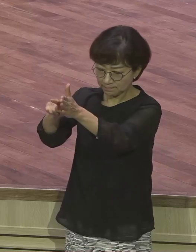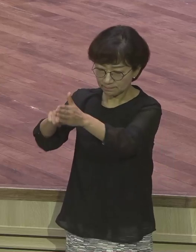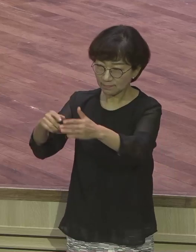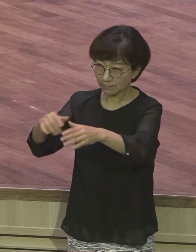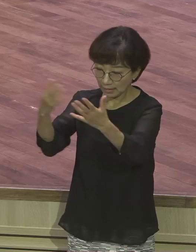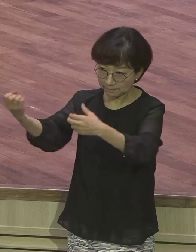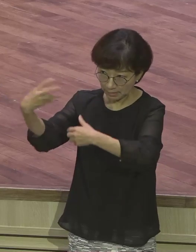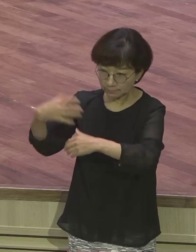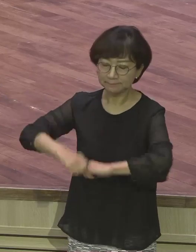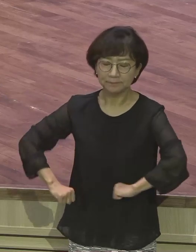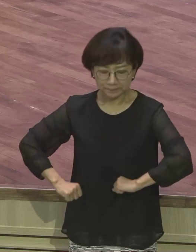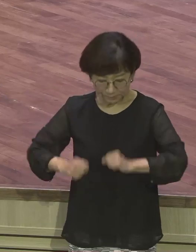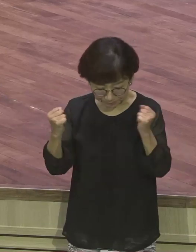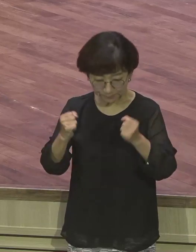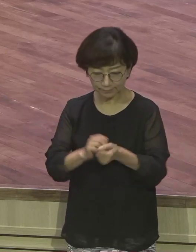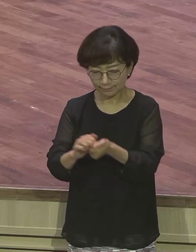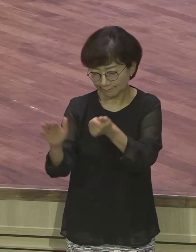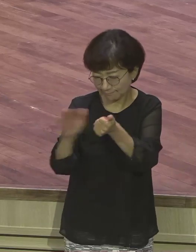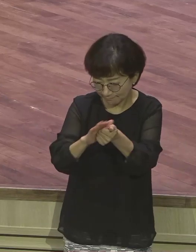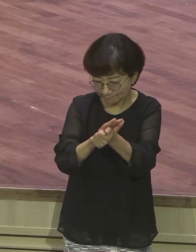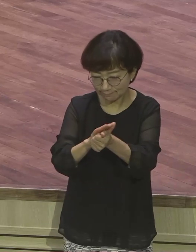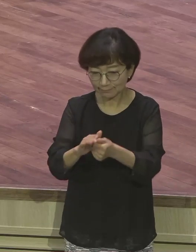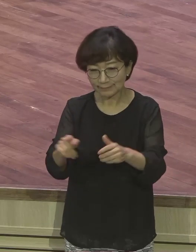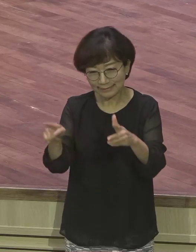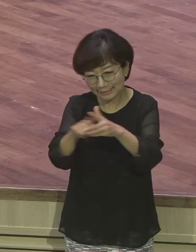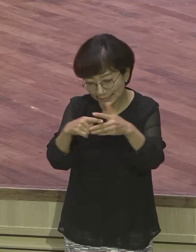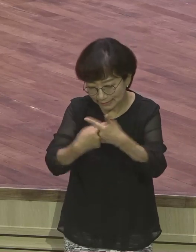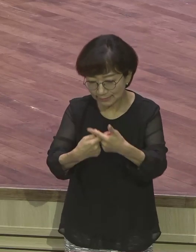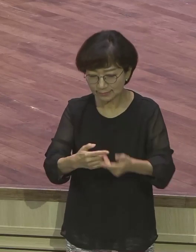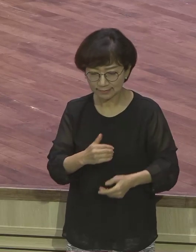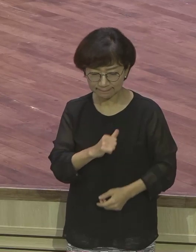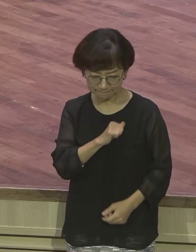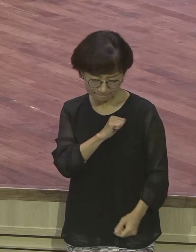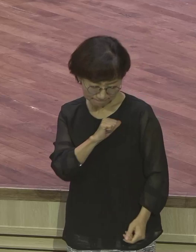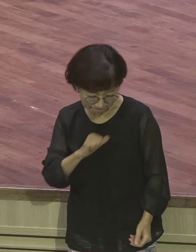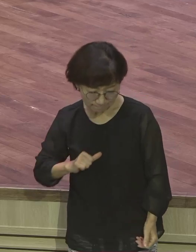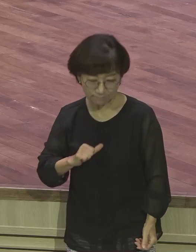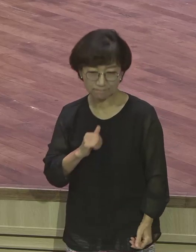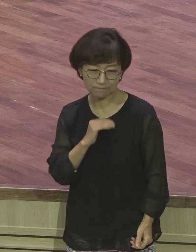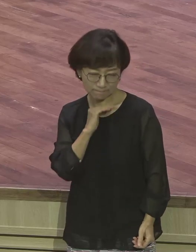이해하고, 감싸주고, 치료하고, 기다려주고, 인내하고. 그러면서 쫙 흘러갑니다.